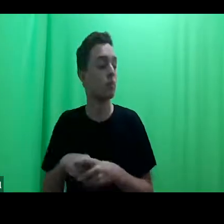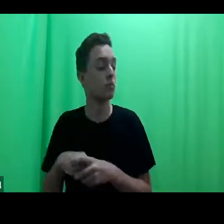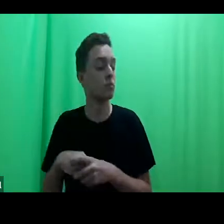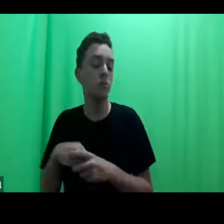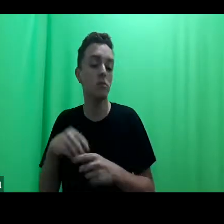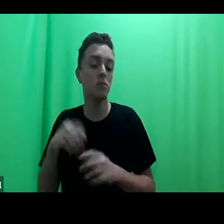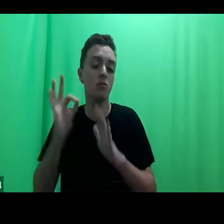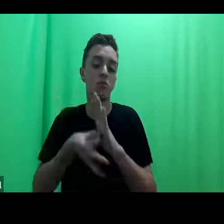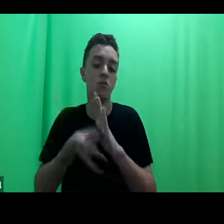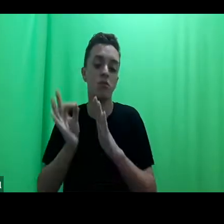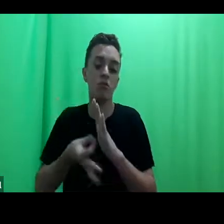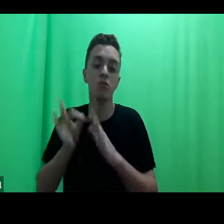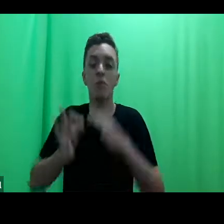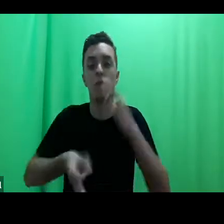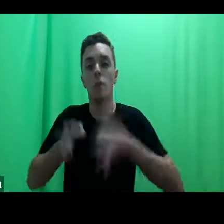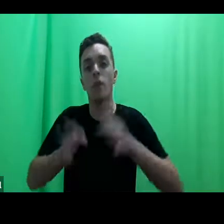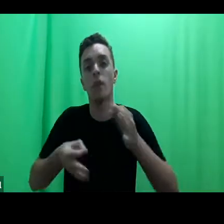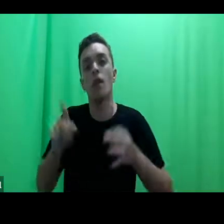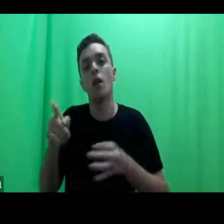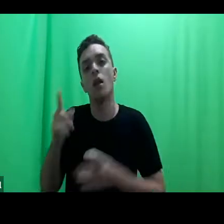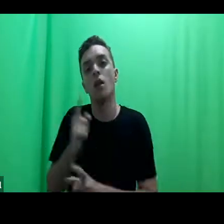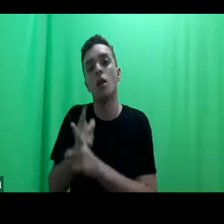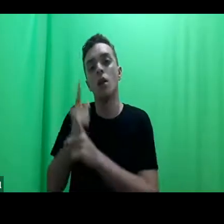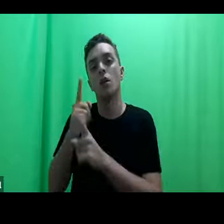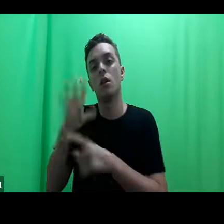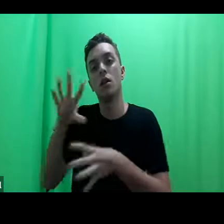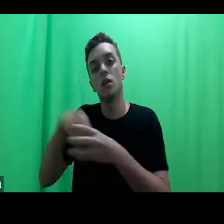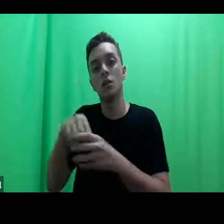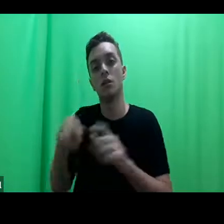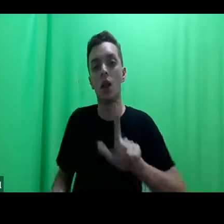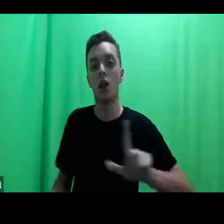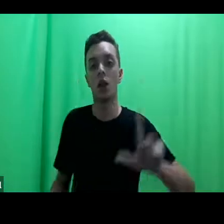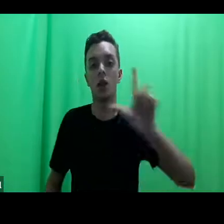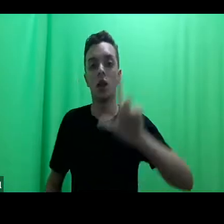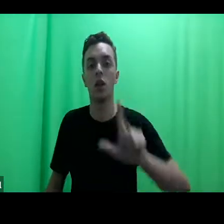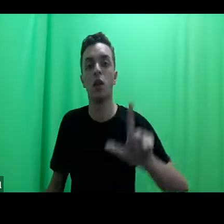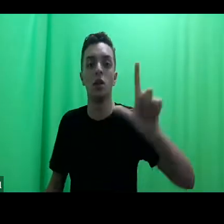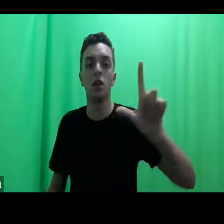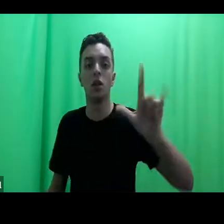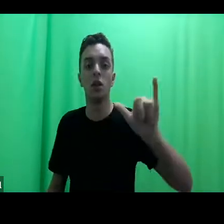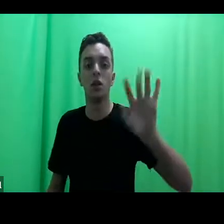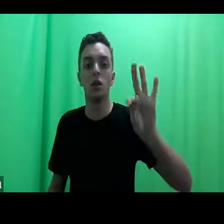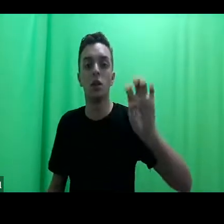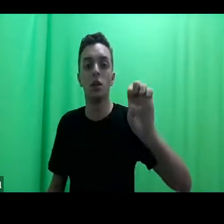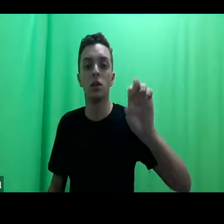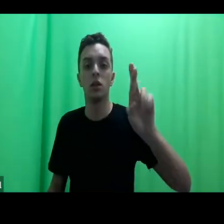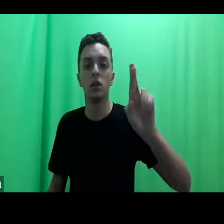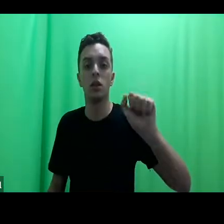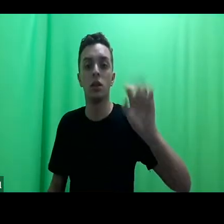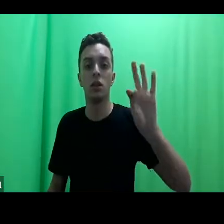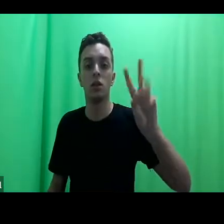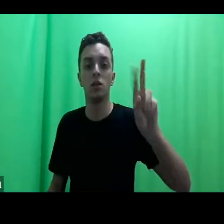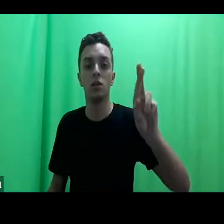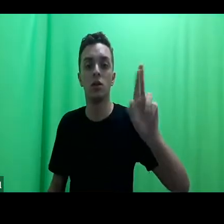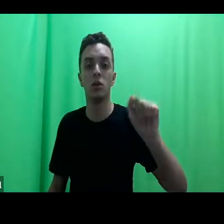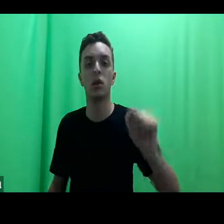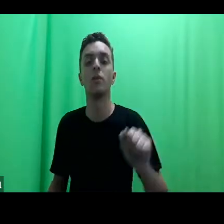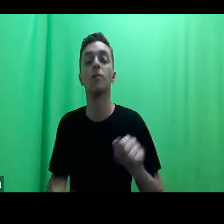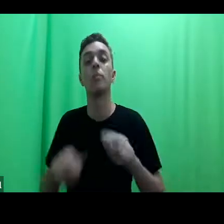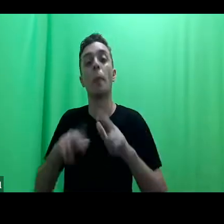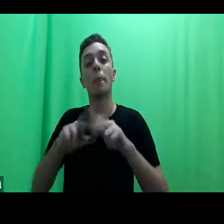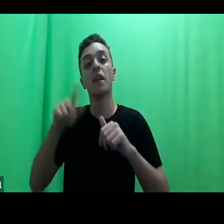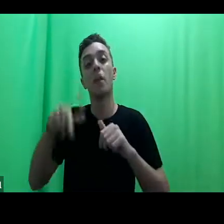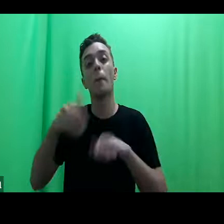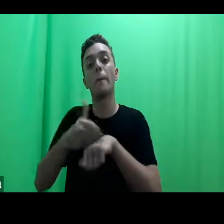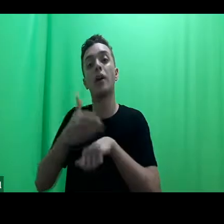identificadas na literatura como uma prática de advocacia de interesse público. Então eu vou falar